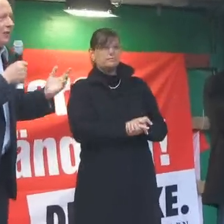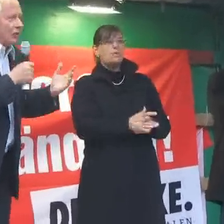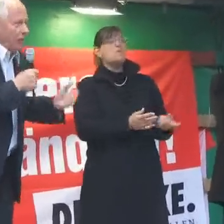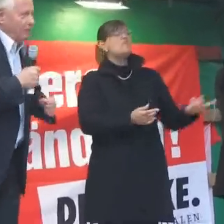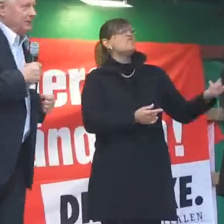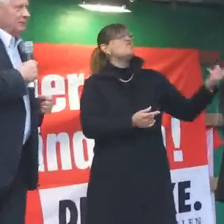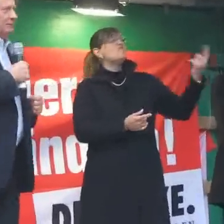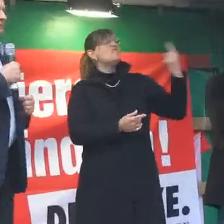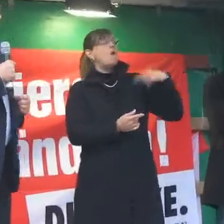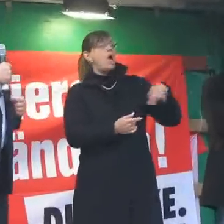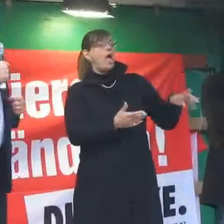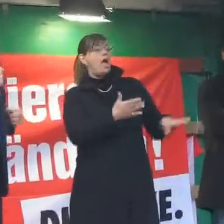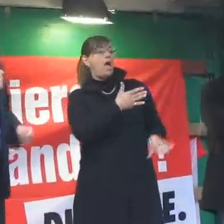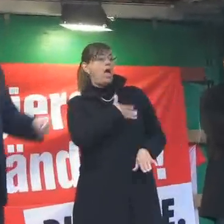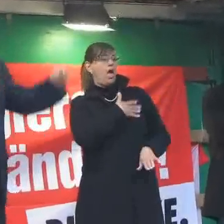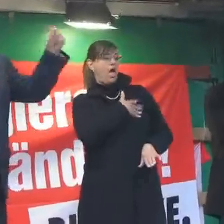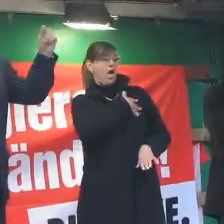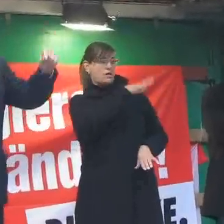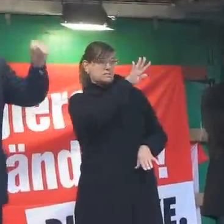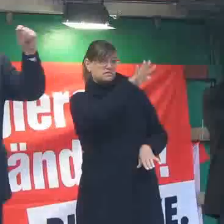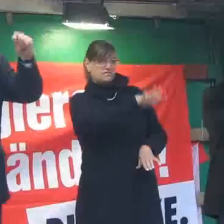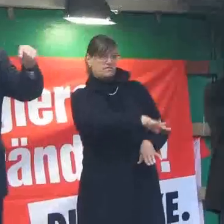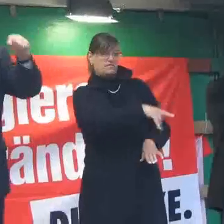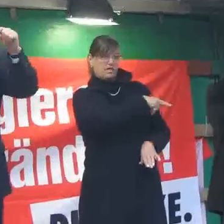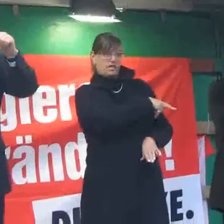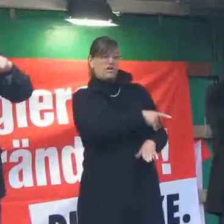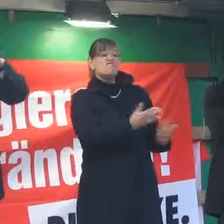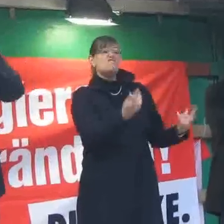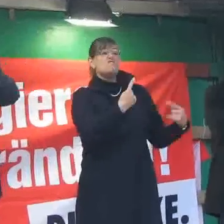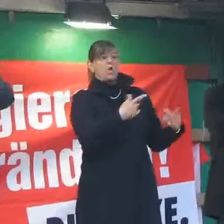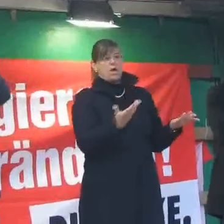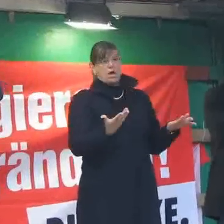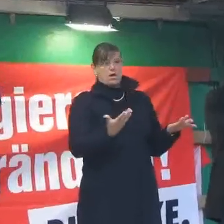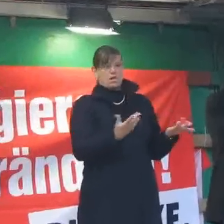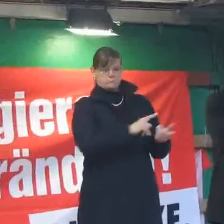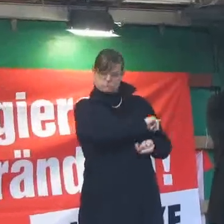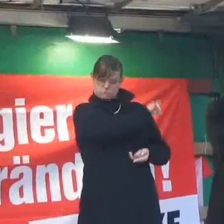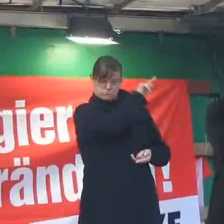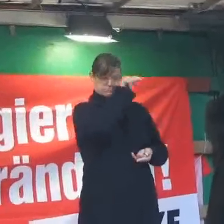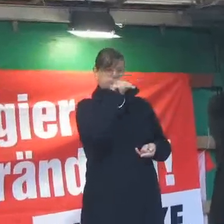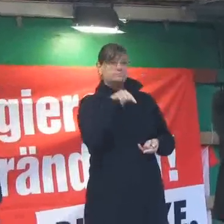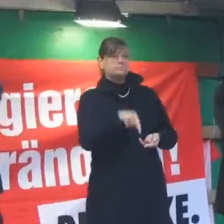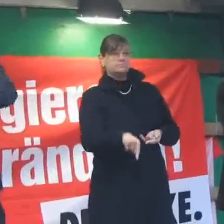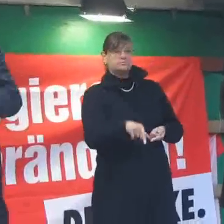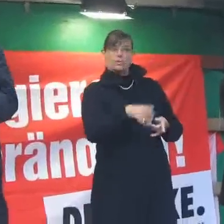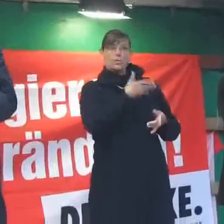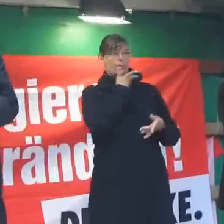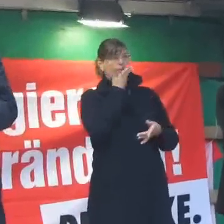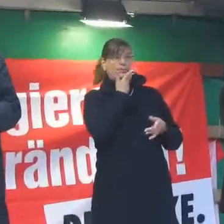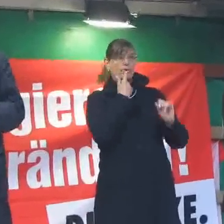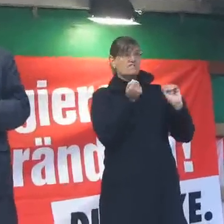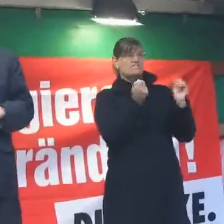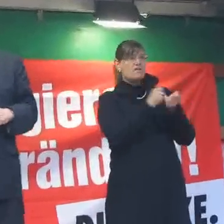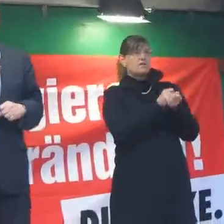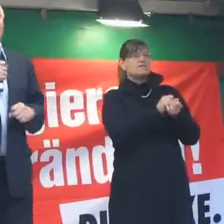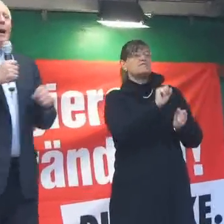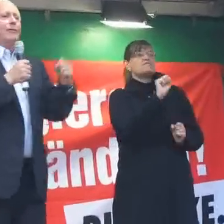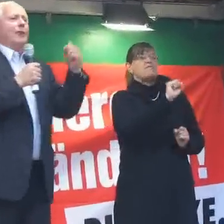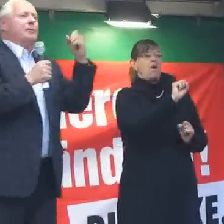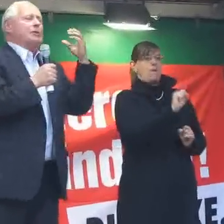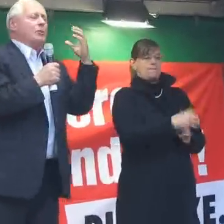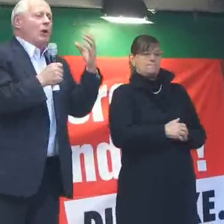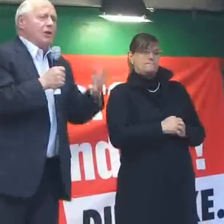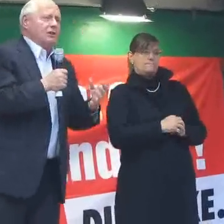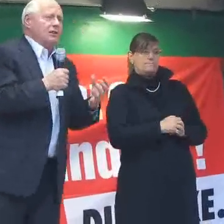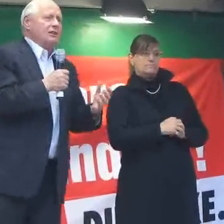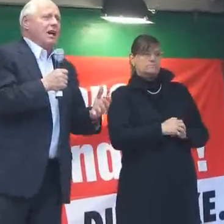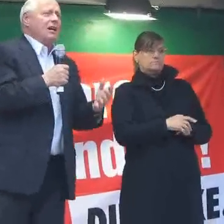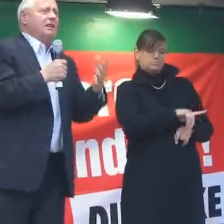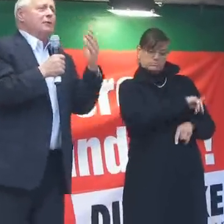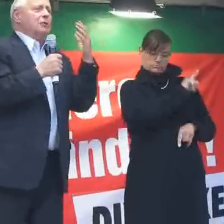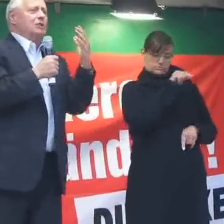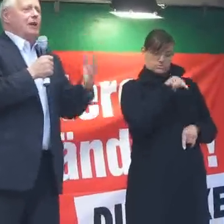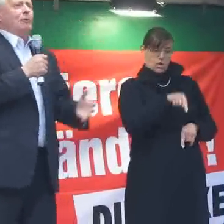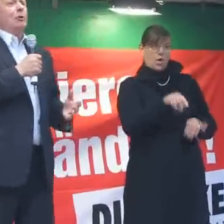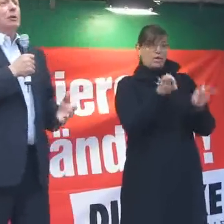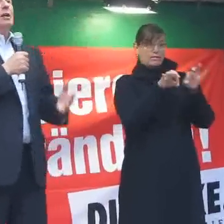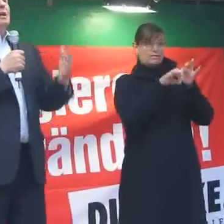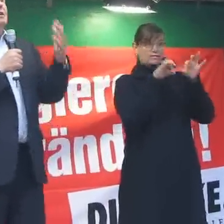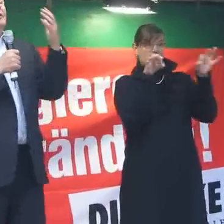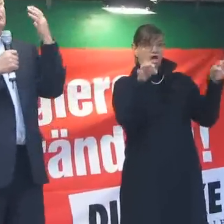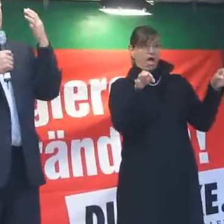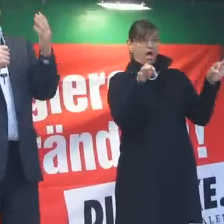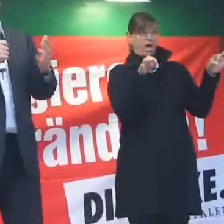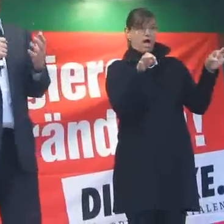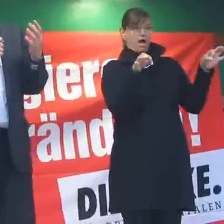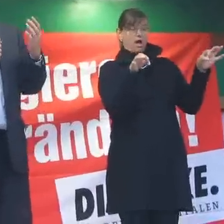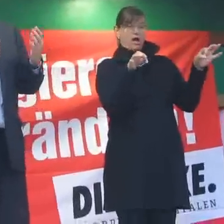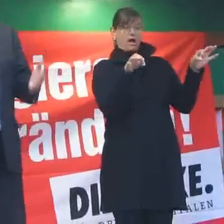Hartz IV gekommen? Und warum ist das bis zum heutigen Tage nicht geändert? Warum haben wir bis zum heutigen Tage die Bestimmung,